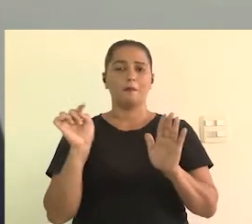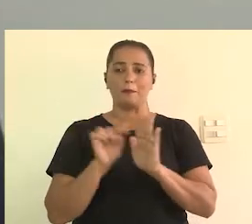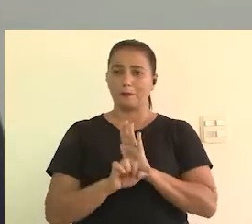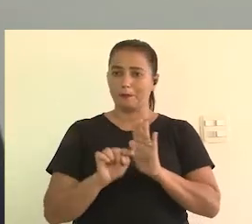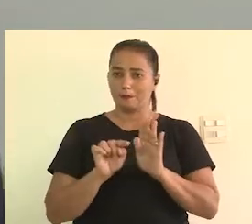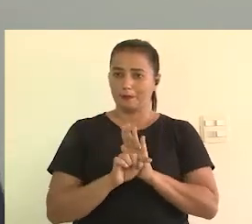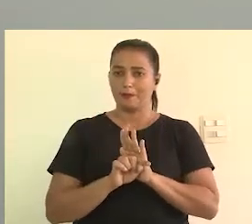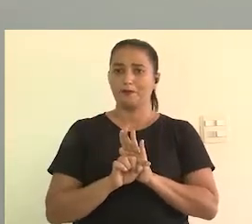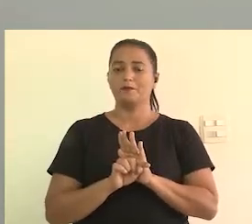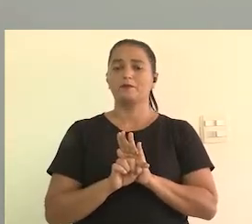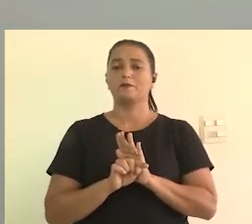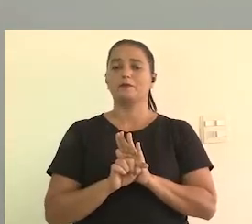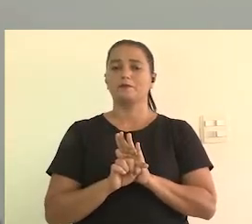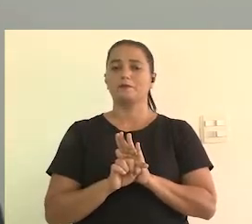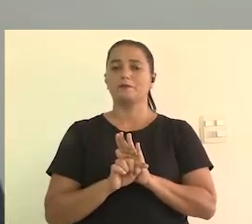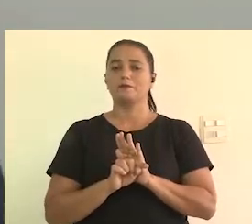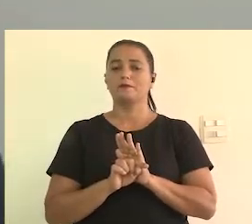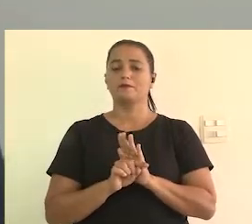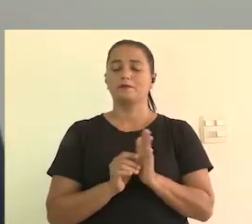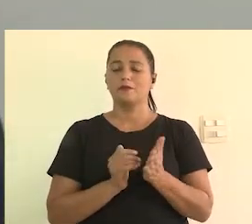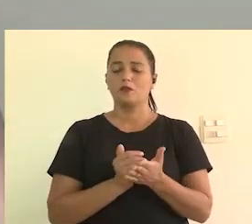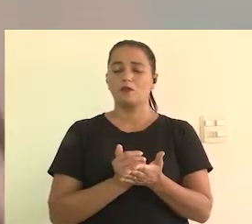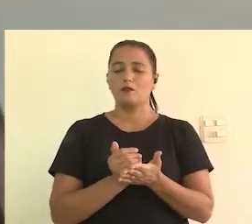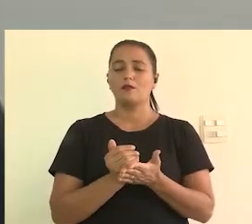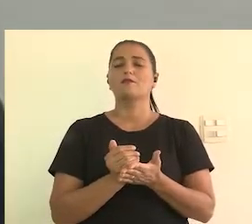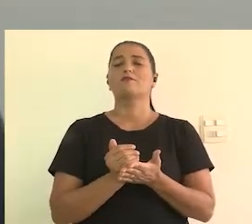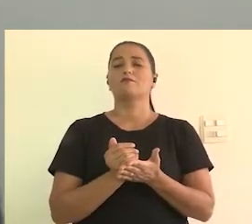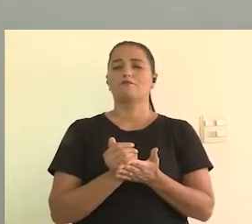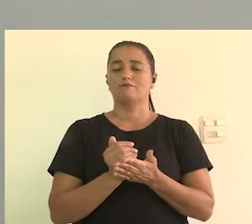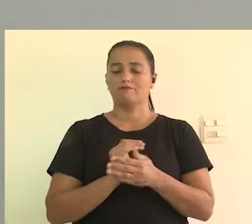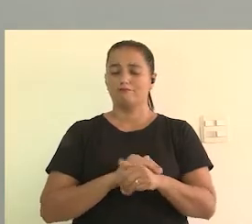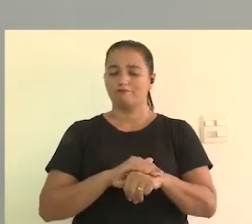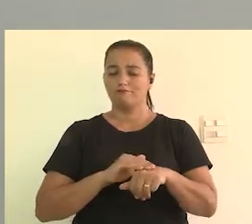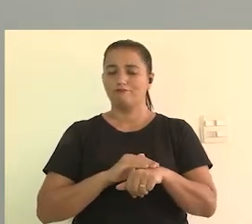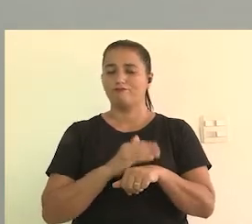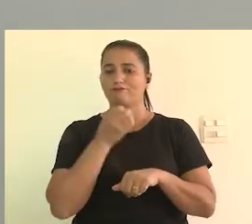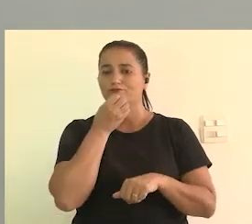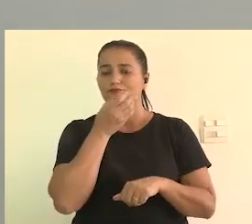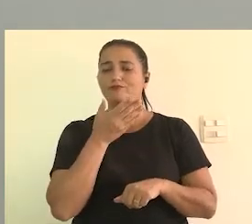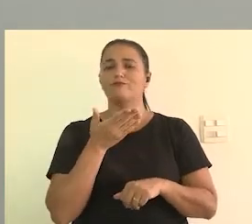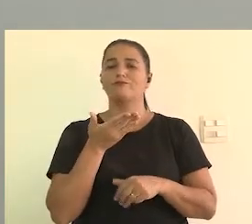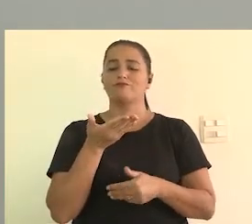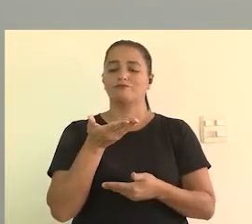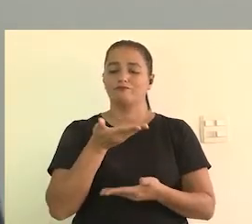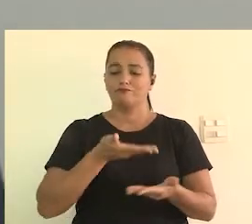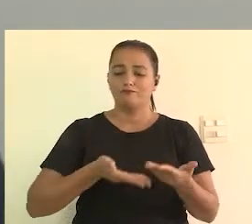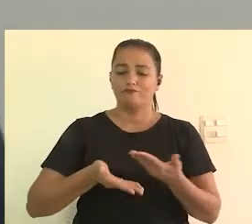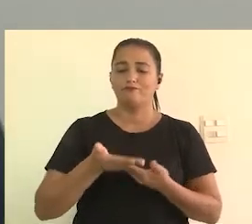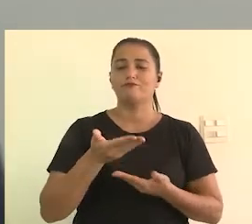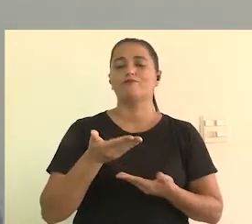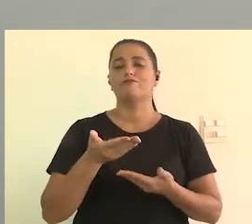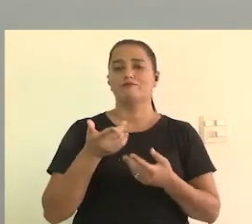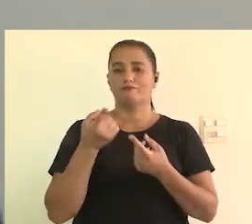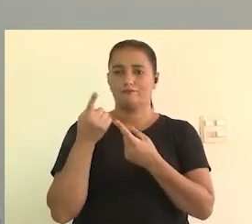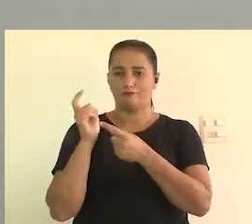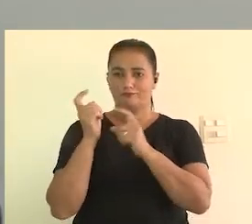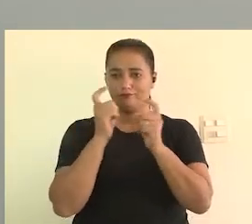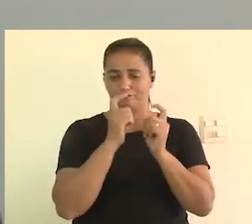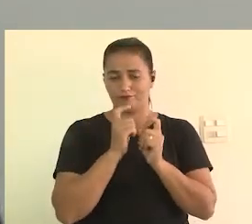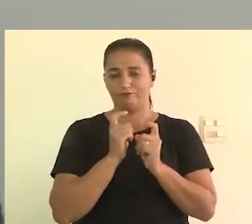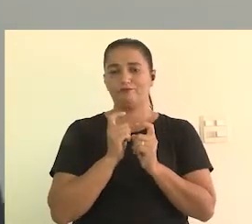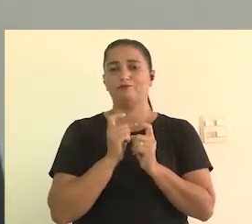de cada um falar um pouco disso, a gente vai para as perguntas para poder, a gente construir uma conversa bem